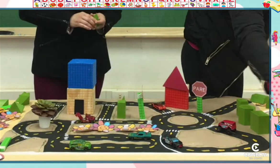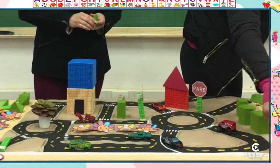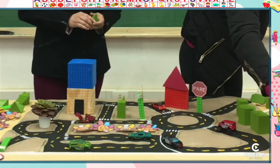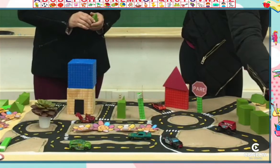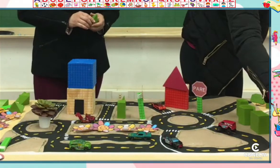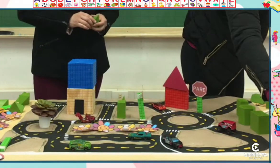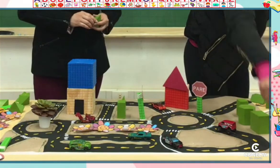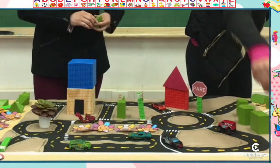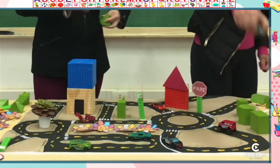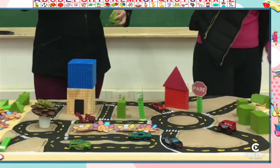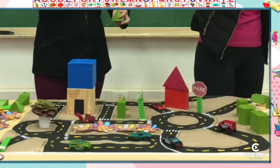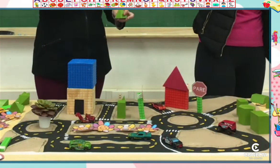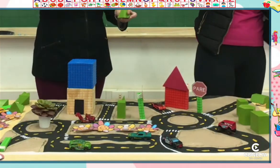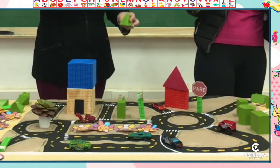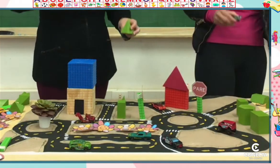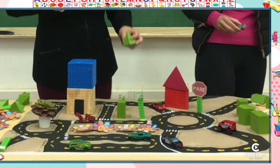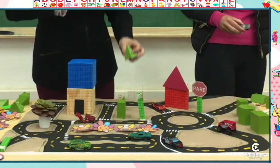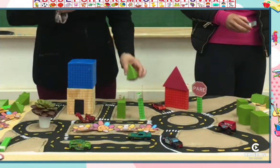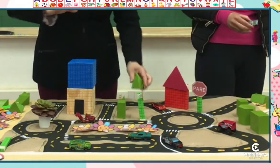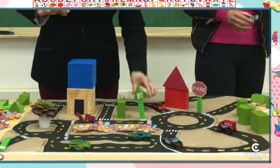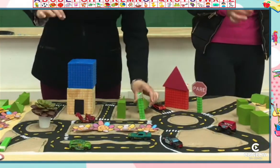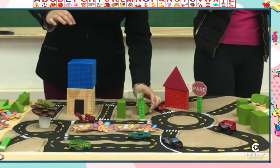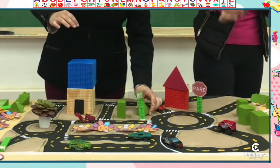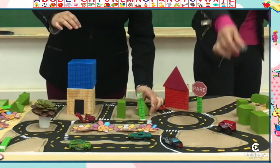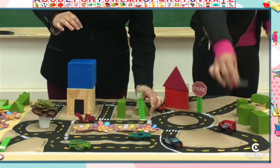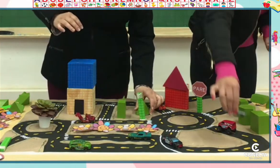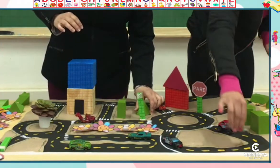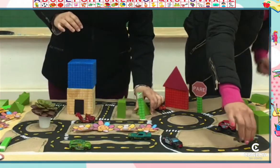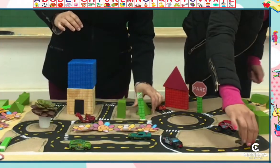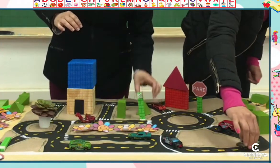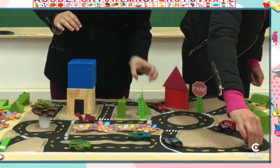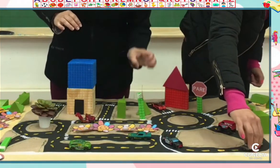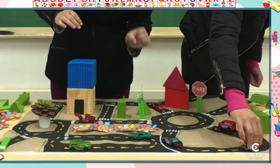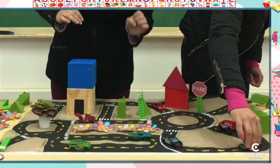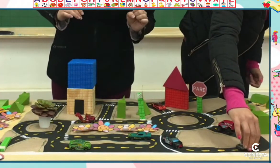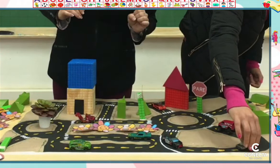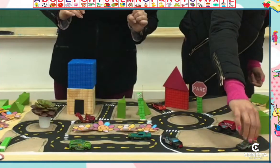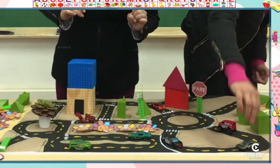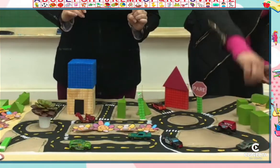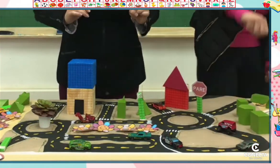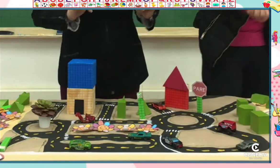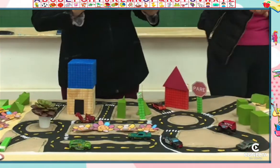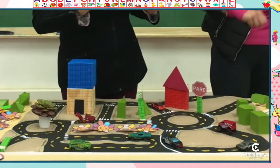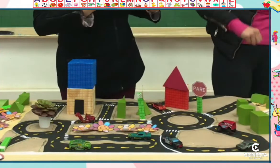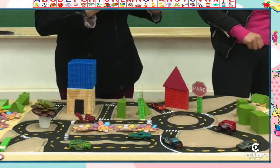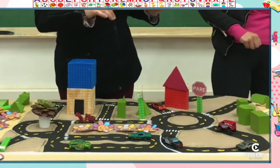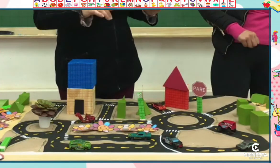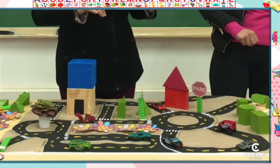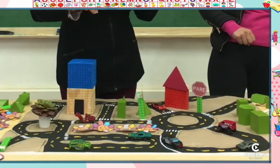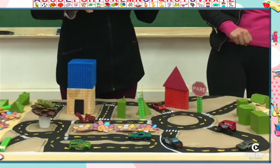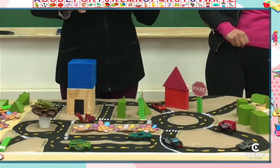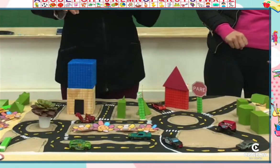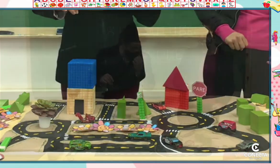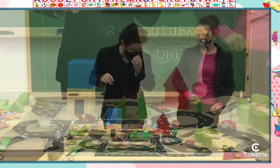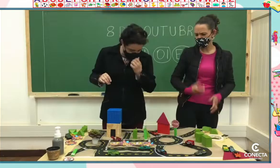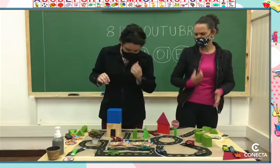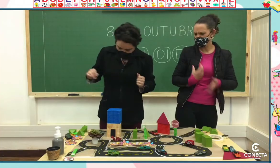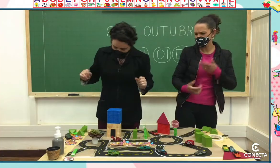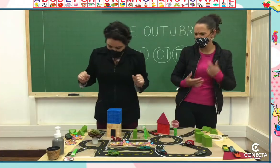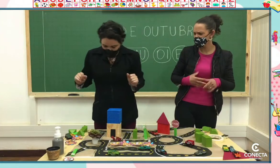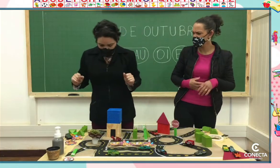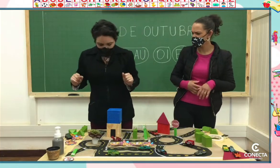Eles podem fazer isso com o que eles tiverem em casa, né? Isso, tudo com o que tem em casa, né, professora Lilian? Tem os brinquedos deles também.